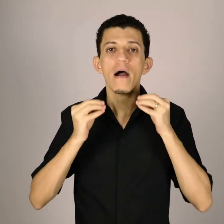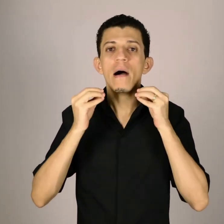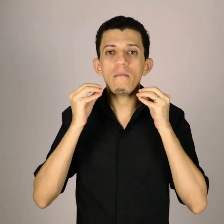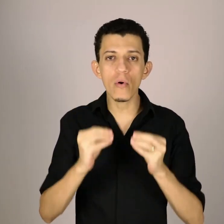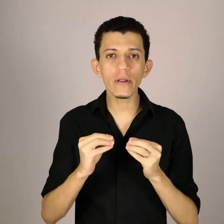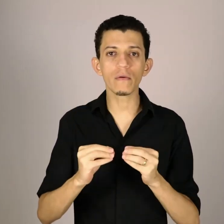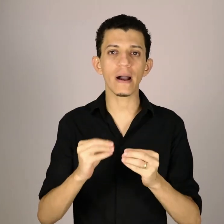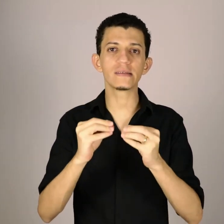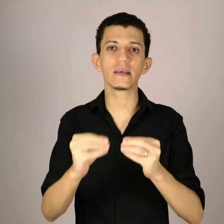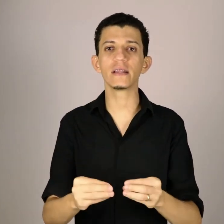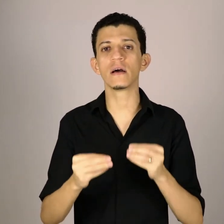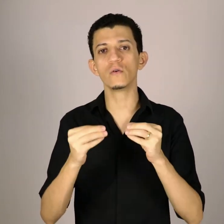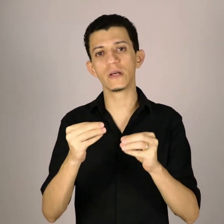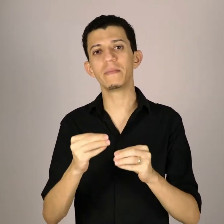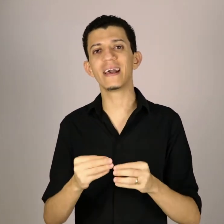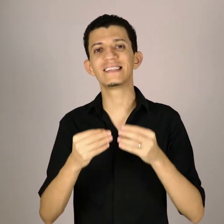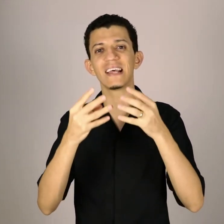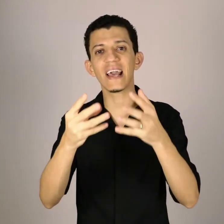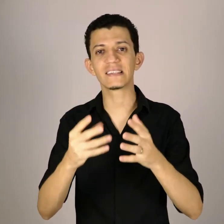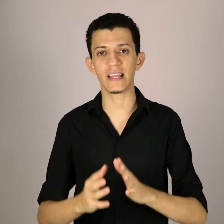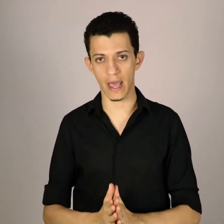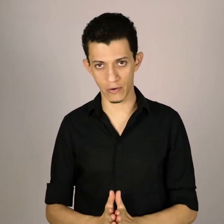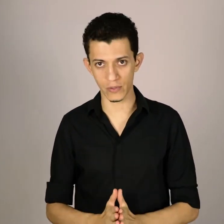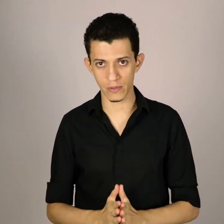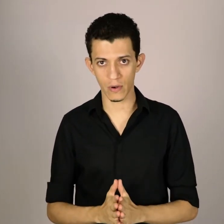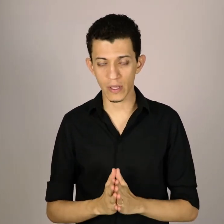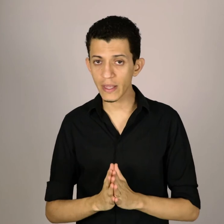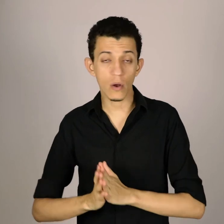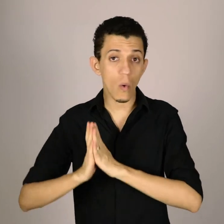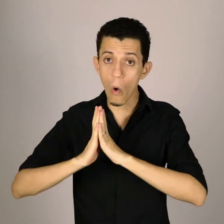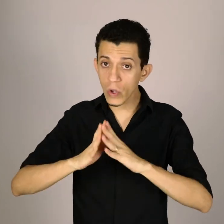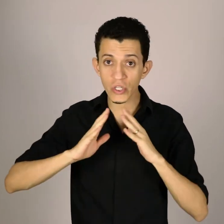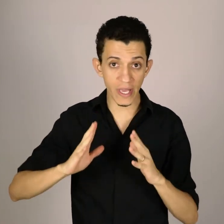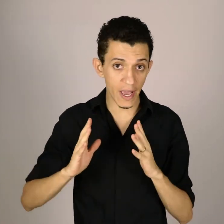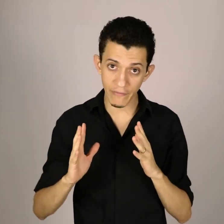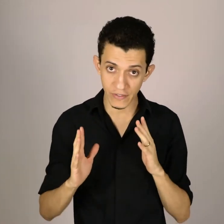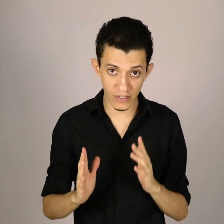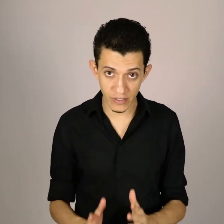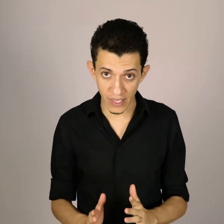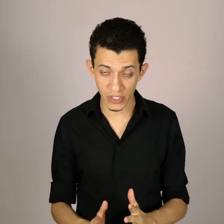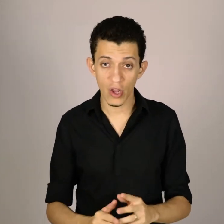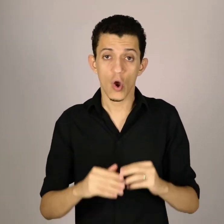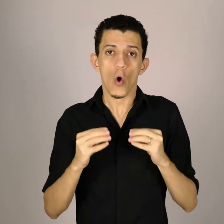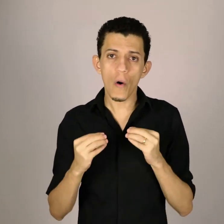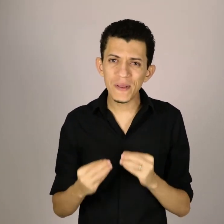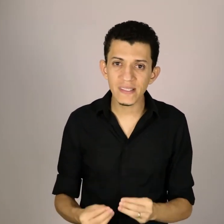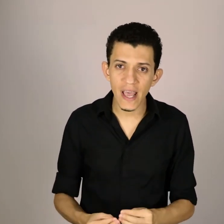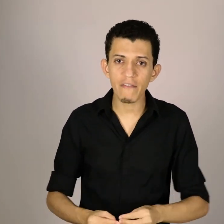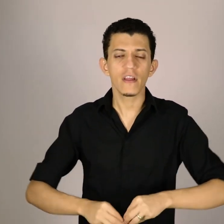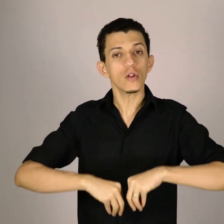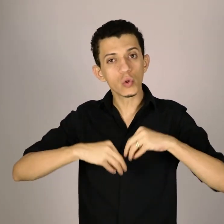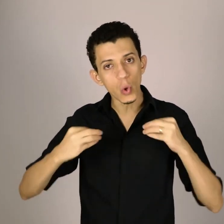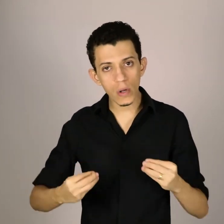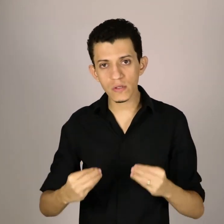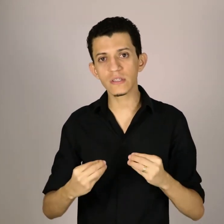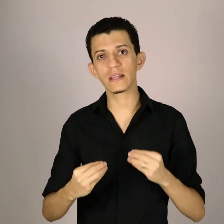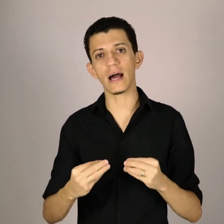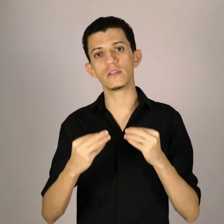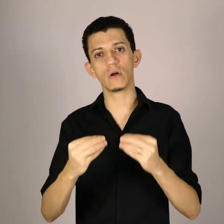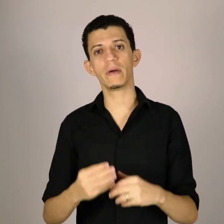muito mais ainda os ambientes externos, ok? Então, onde quer que você esteja, observe todos os detalhes do